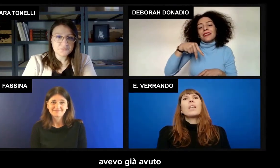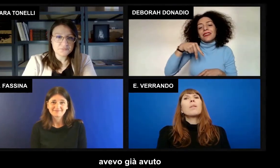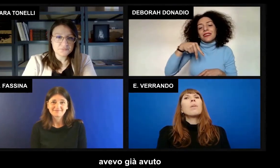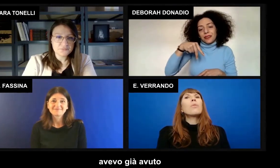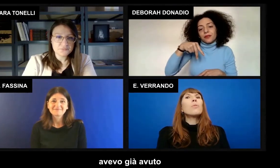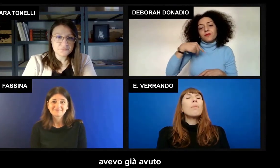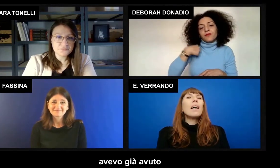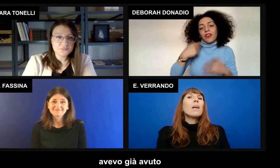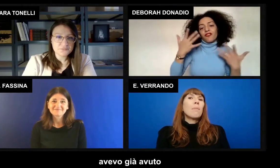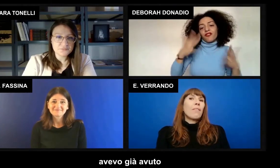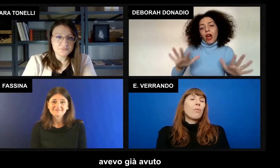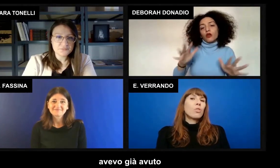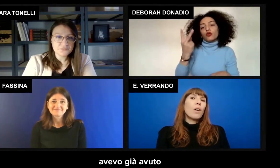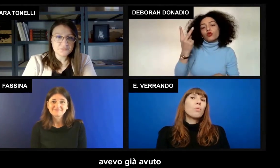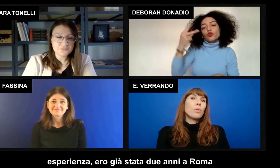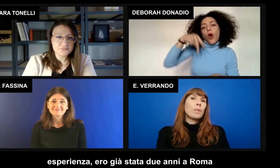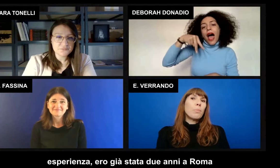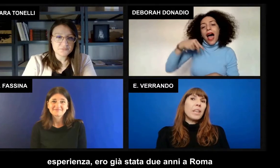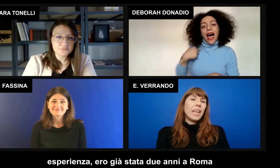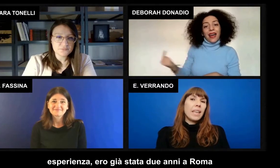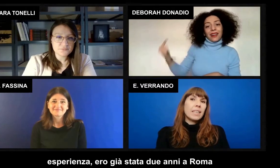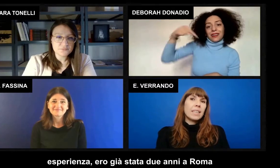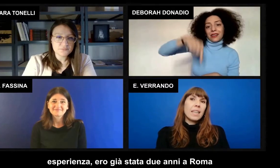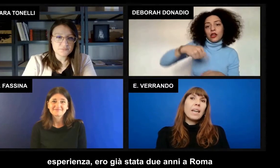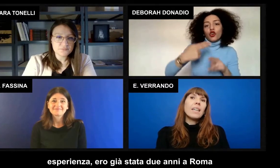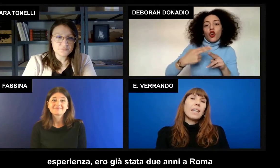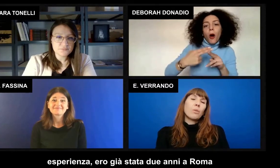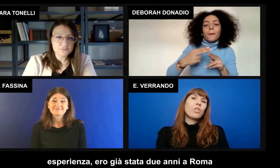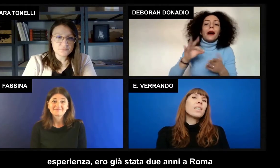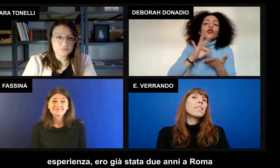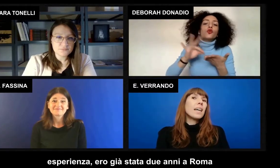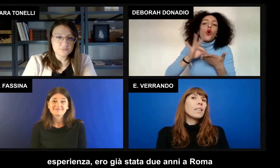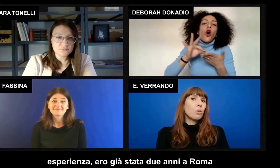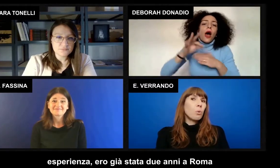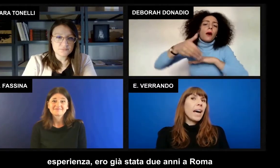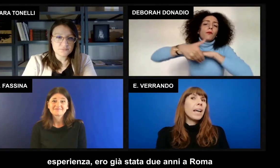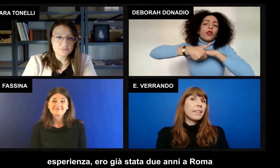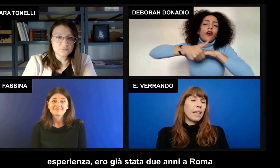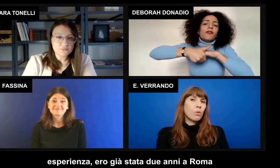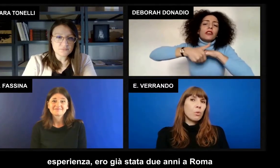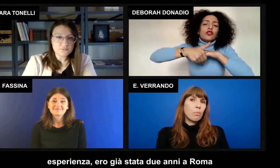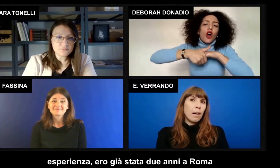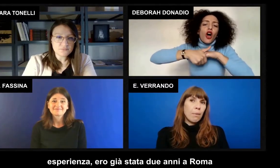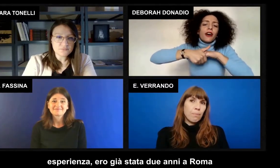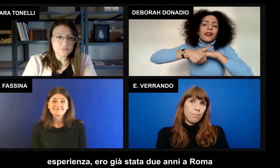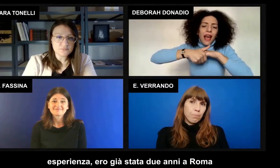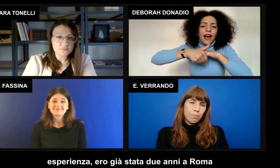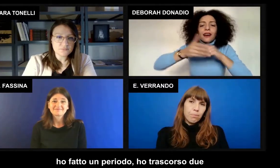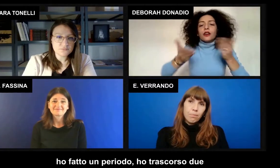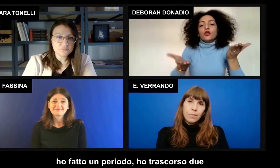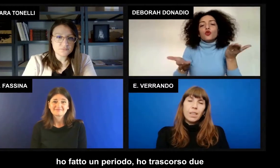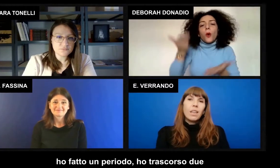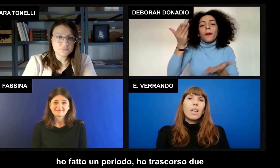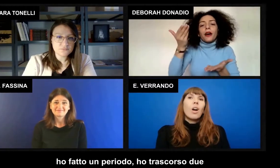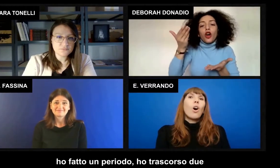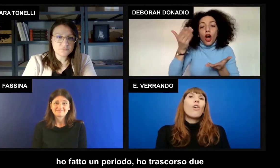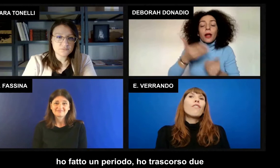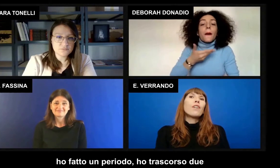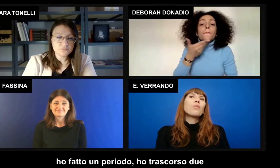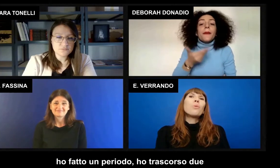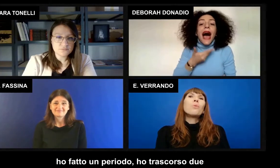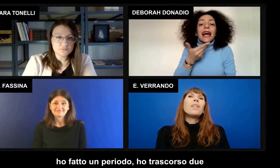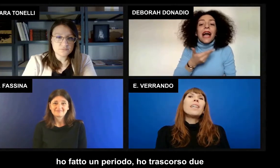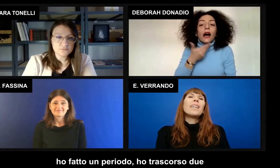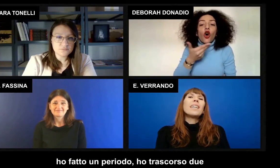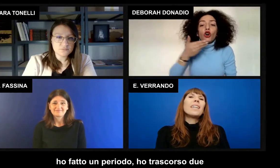Trasferirmi a Roma ma avevo già avuto esperienza, ero già stata due anni a Roma. Ho